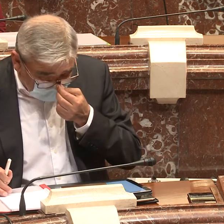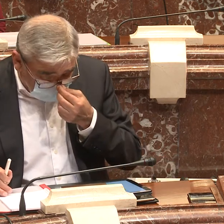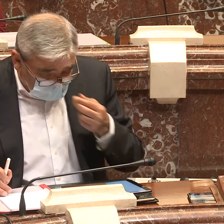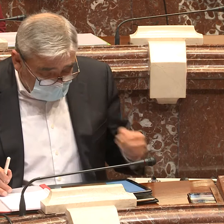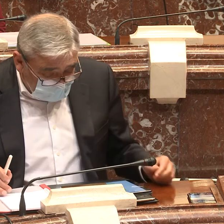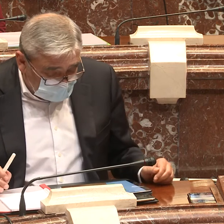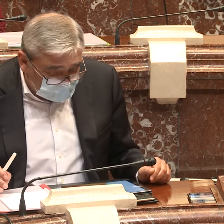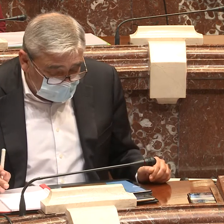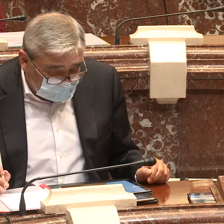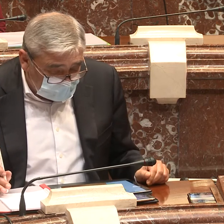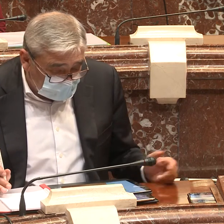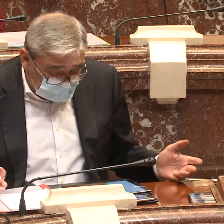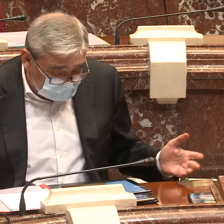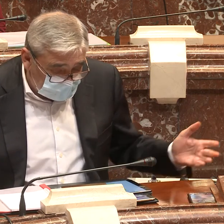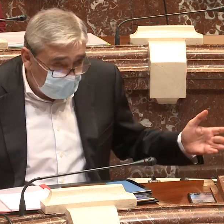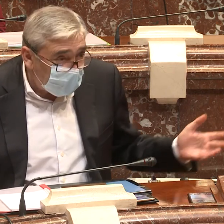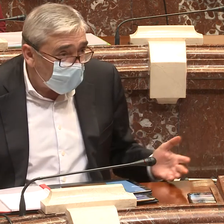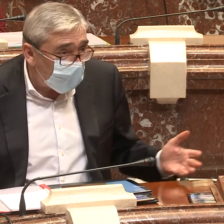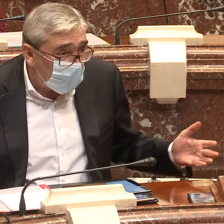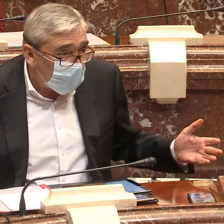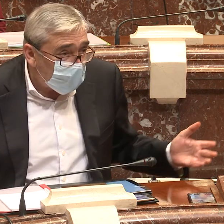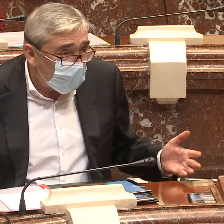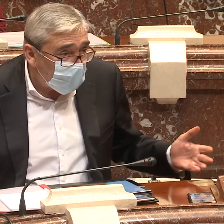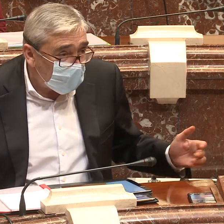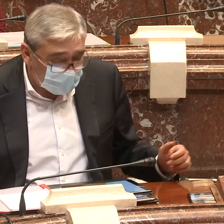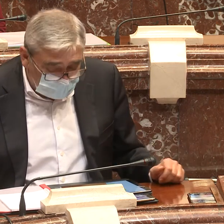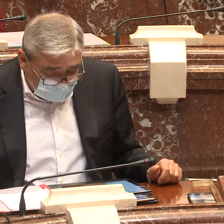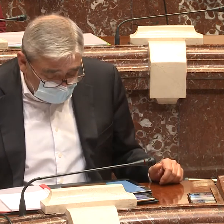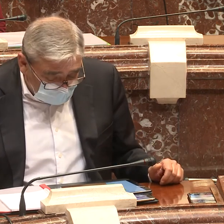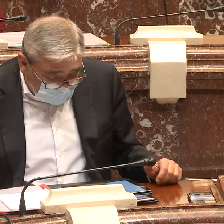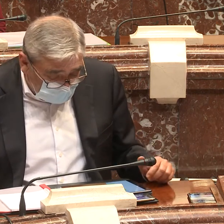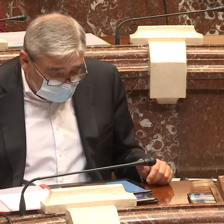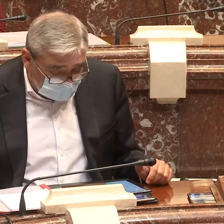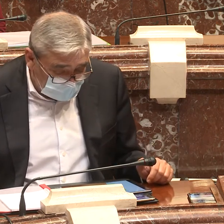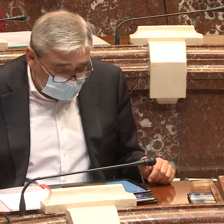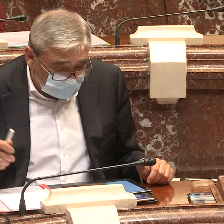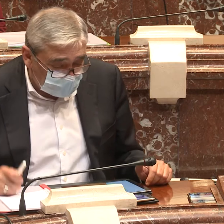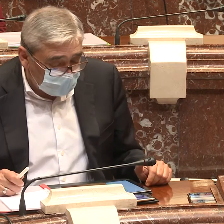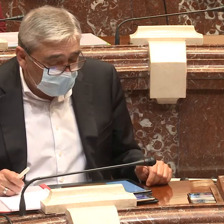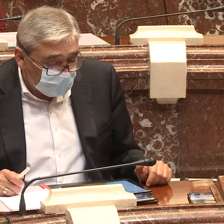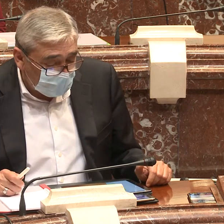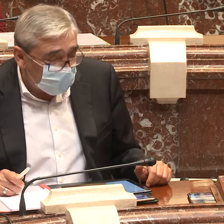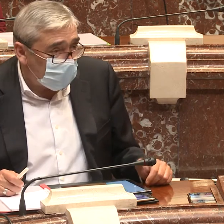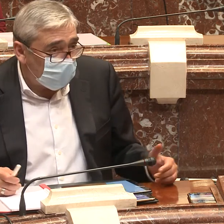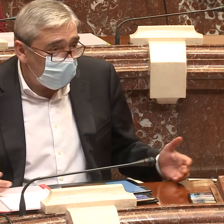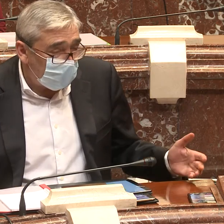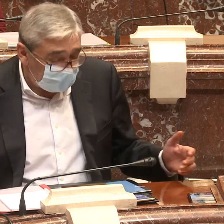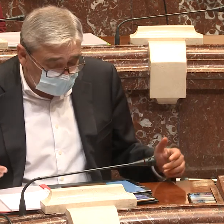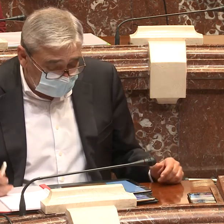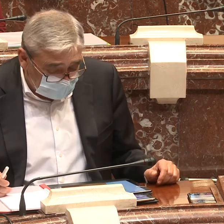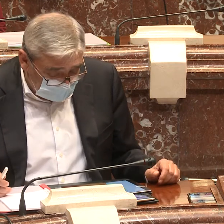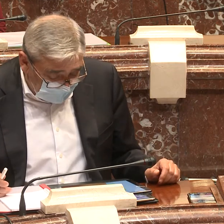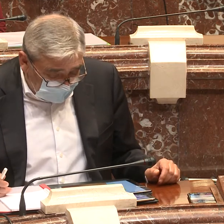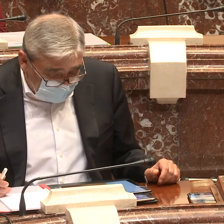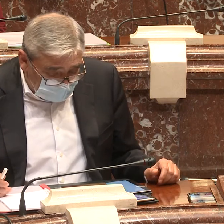sordociegas, ¿no?, en la vida normal, en lo que es la sociedad, lo que no deberíamos de constituir como una lucha, sino que debería